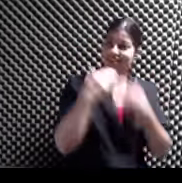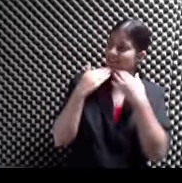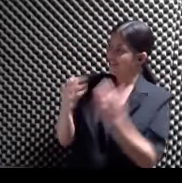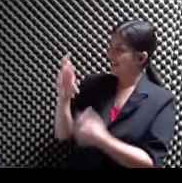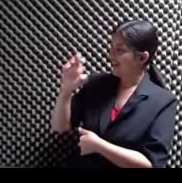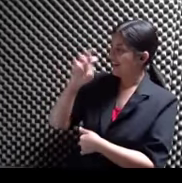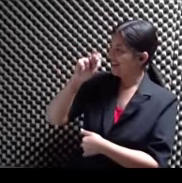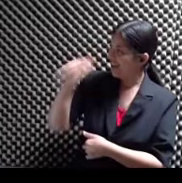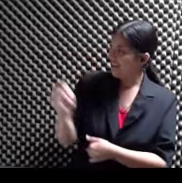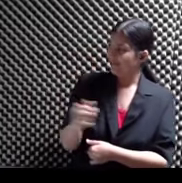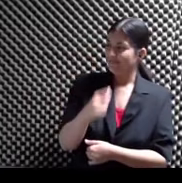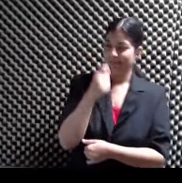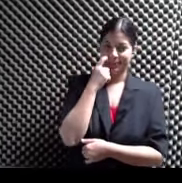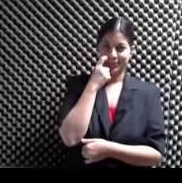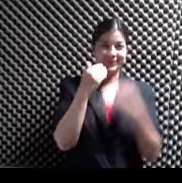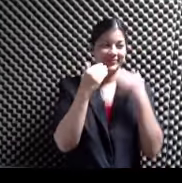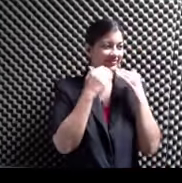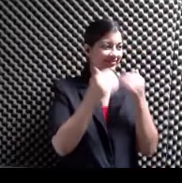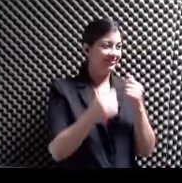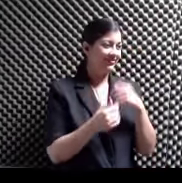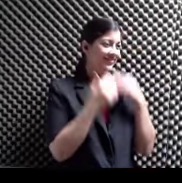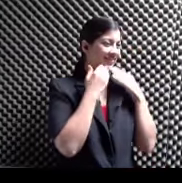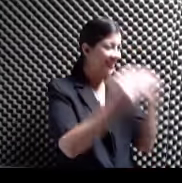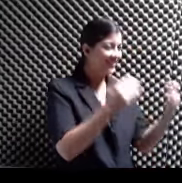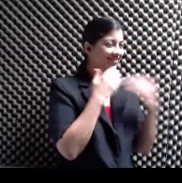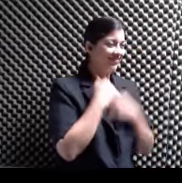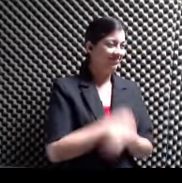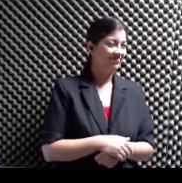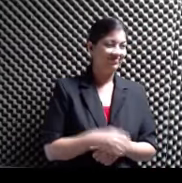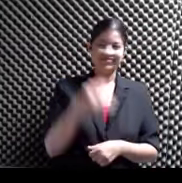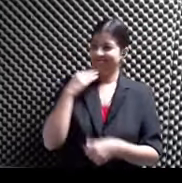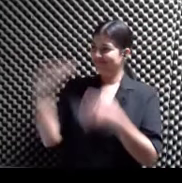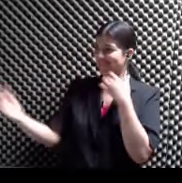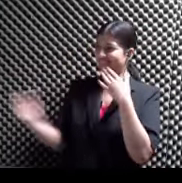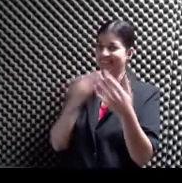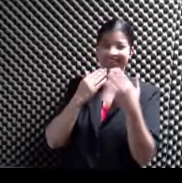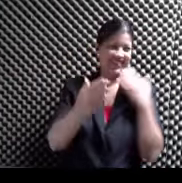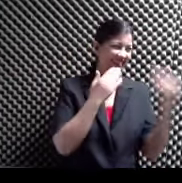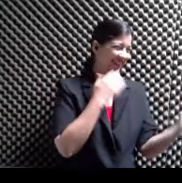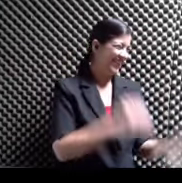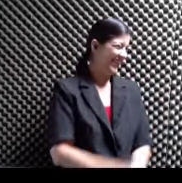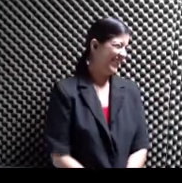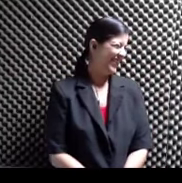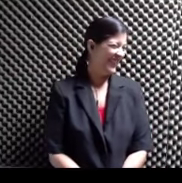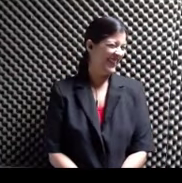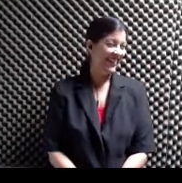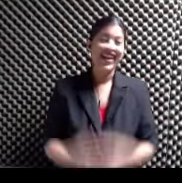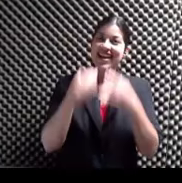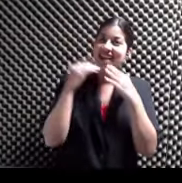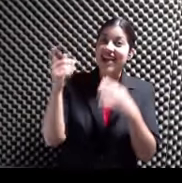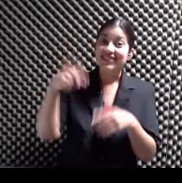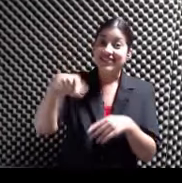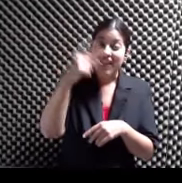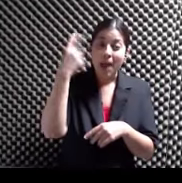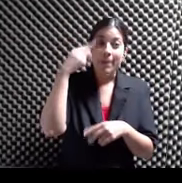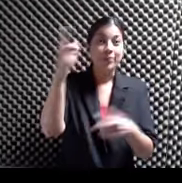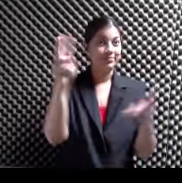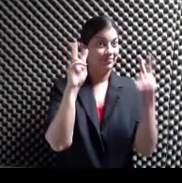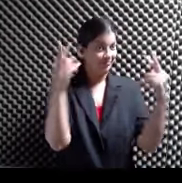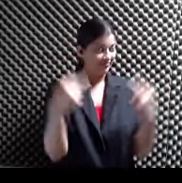gracias a todos ustedes Por estarnos viendo Toda la semana Y hasta la próxima Y gracias